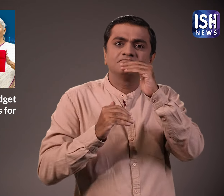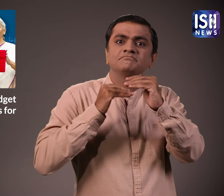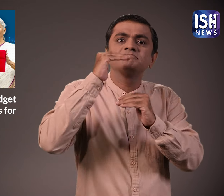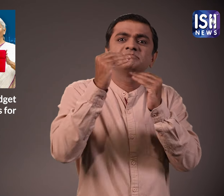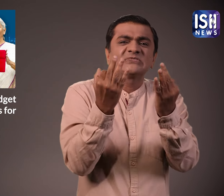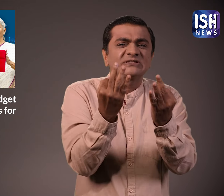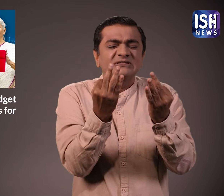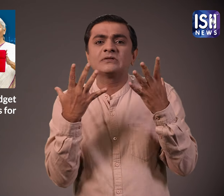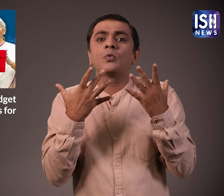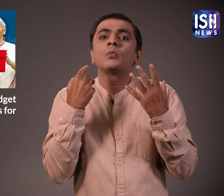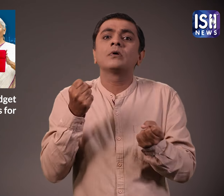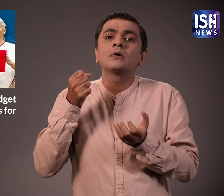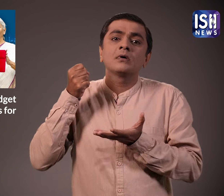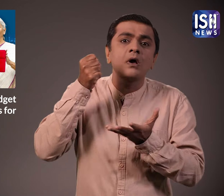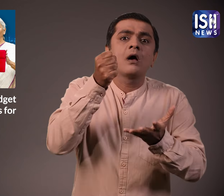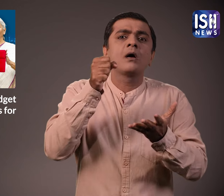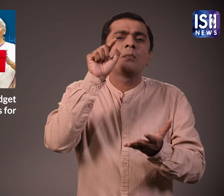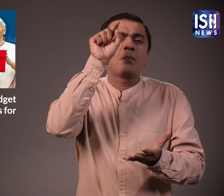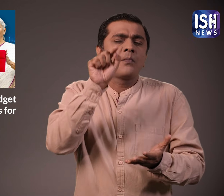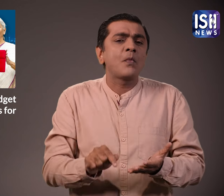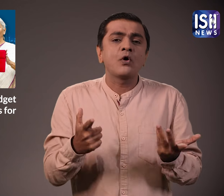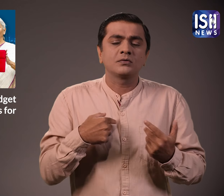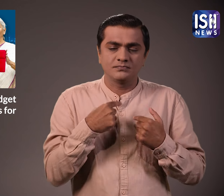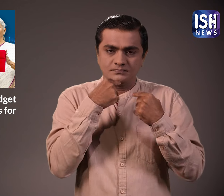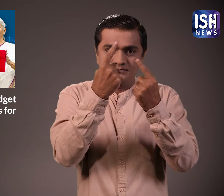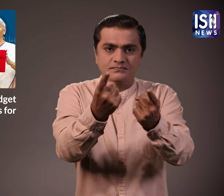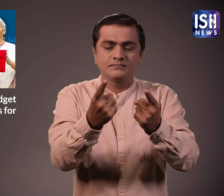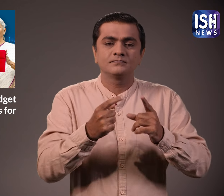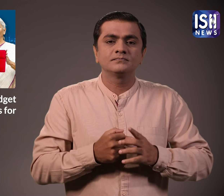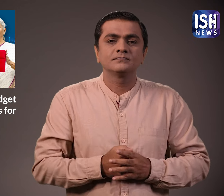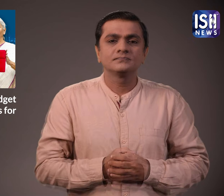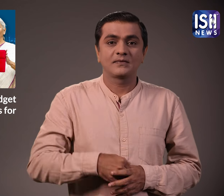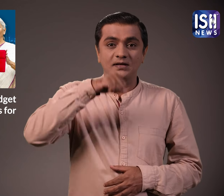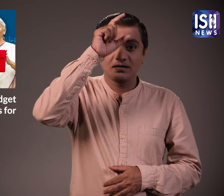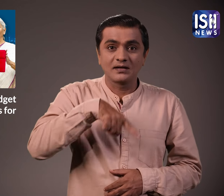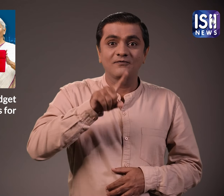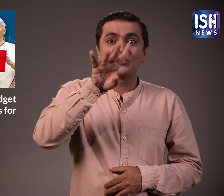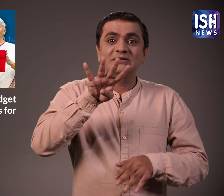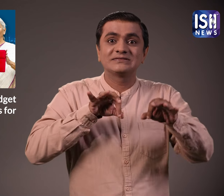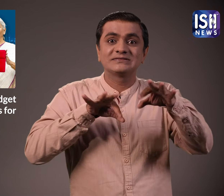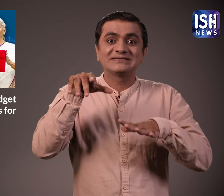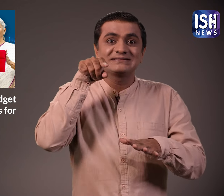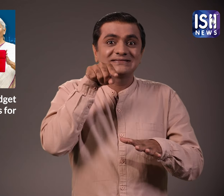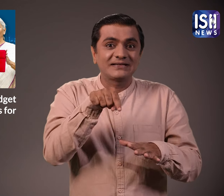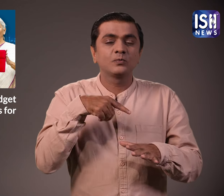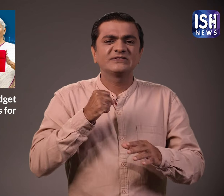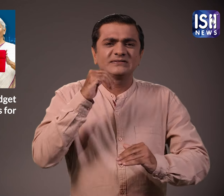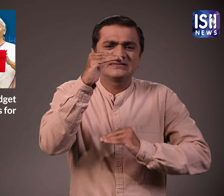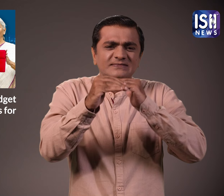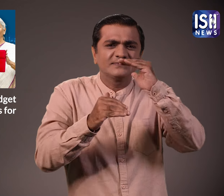रहेगा आवांतित बजट का विवरण इस प्रकार है इन 14 शहरों में शहरी आवास विकस के लिए